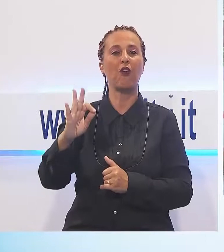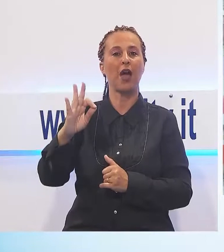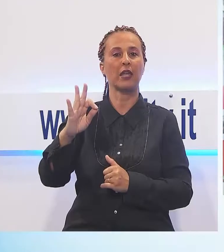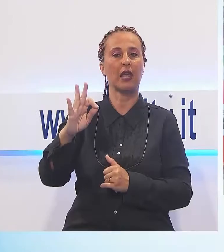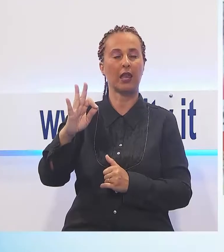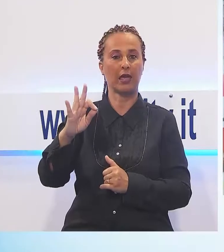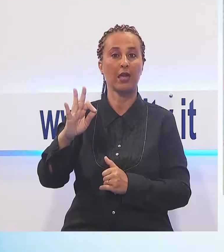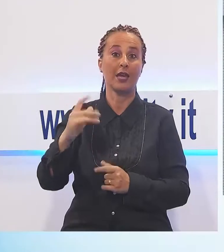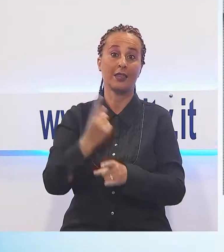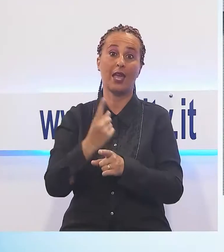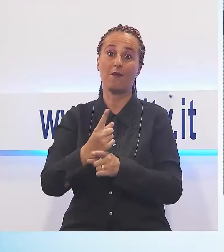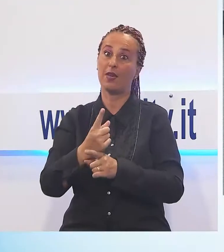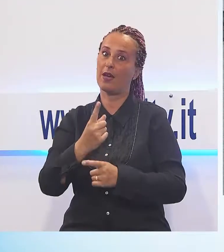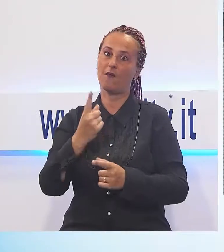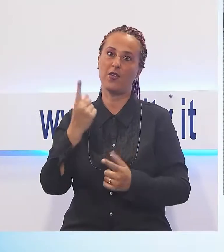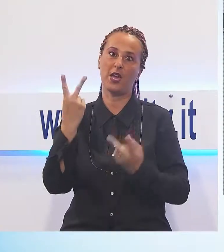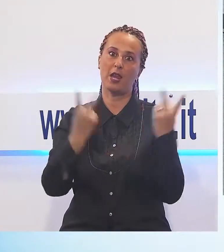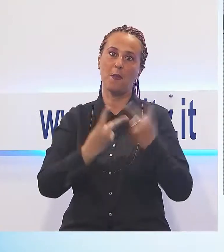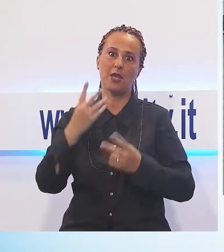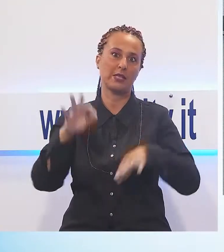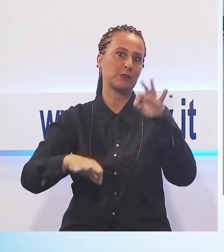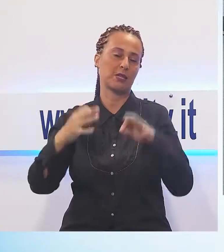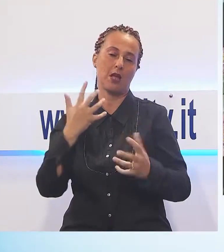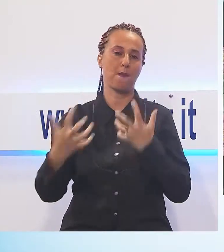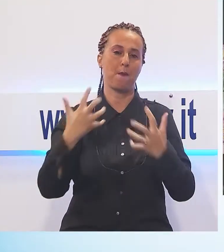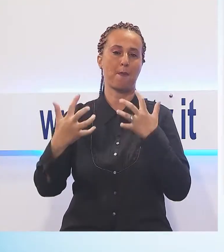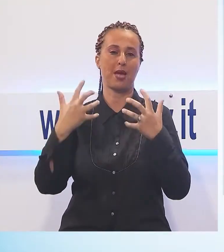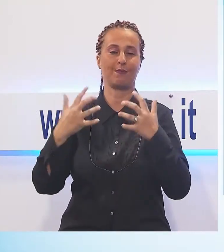e spettacolo, la surafricana Ashley Mulman cerca il Chris.